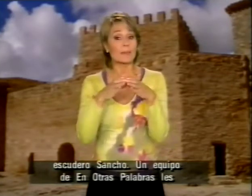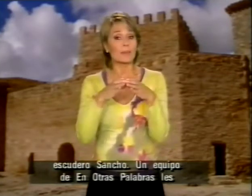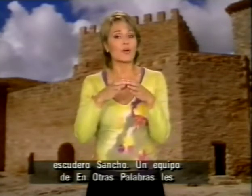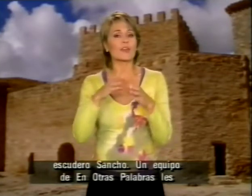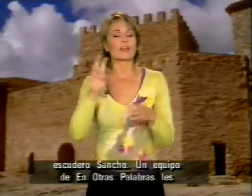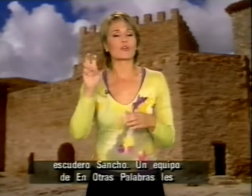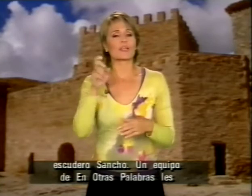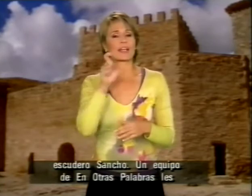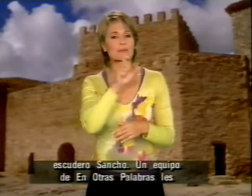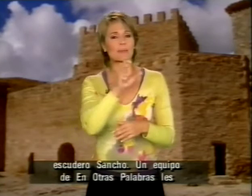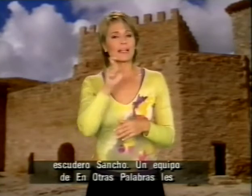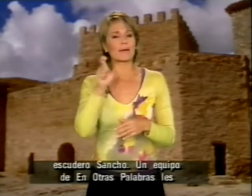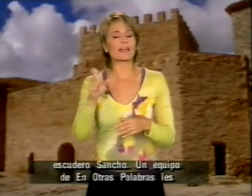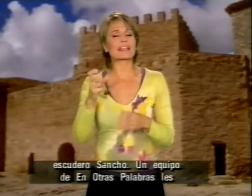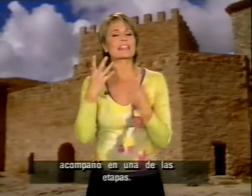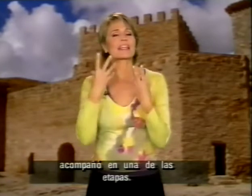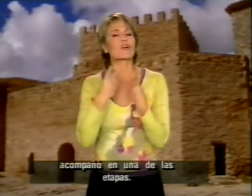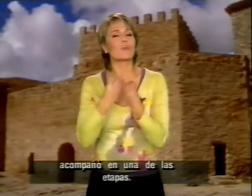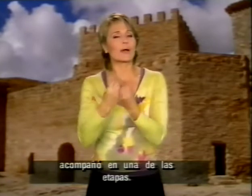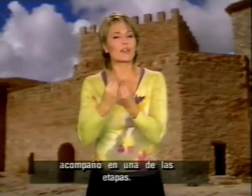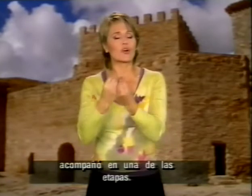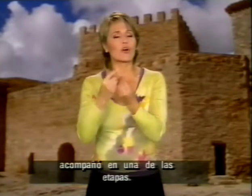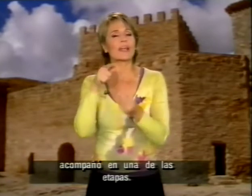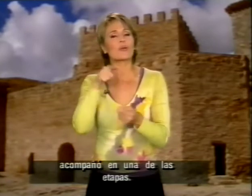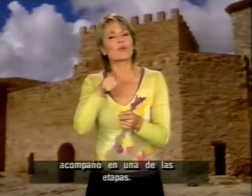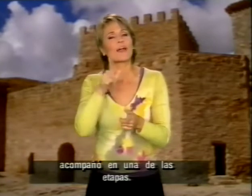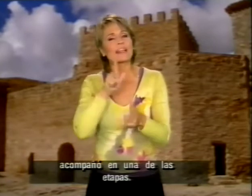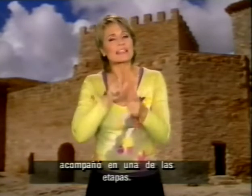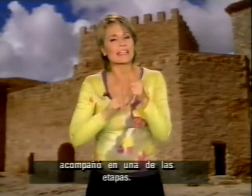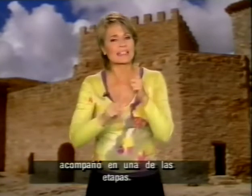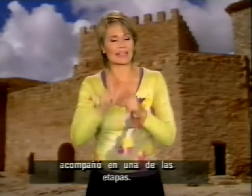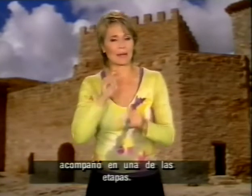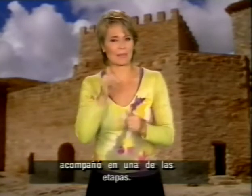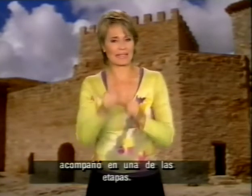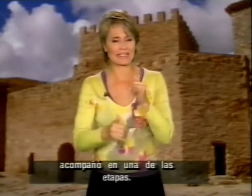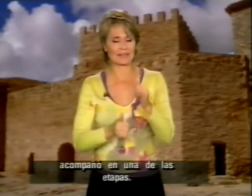equipo, de en otras palabras, les acompañó en una de estas etapas.